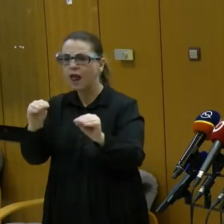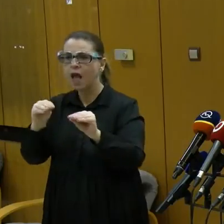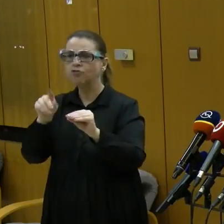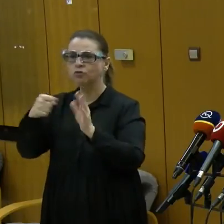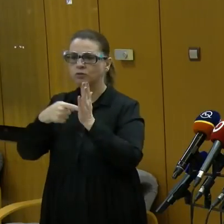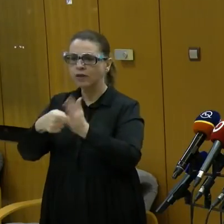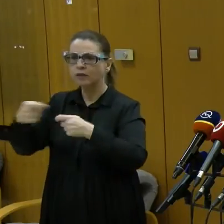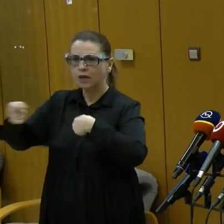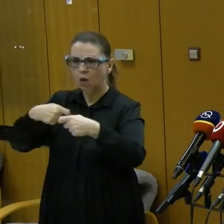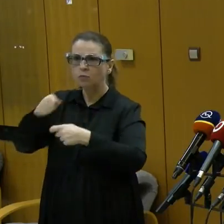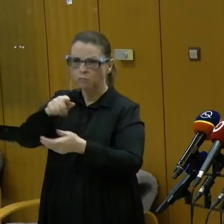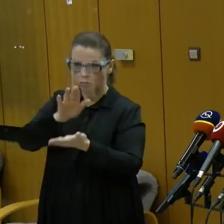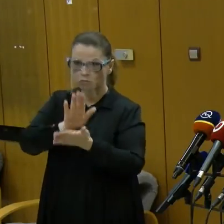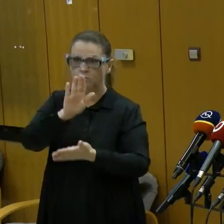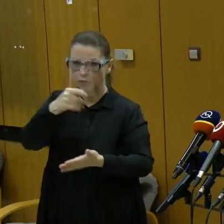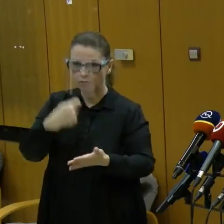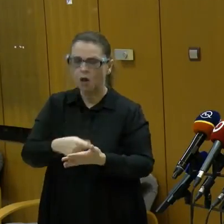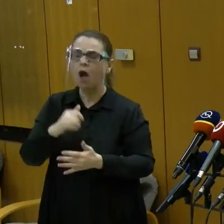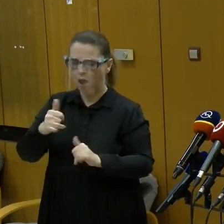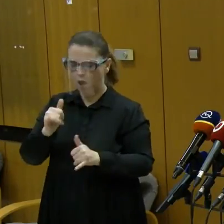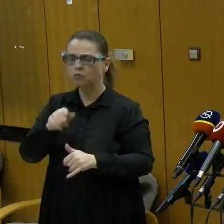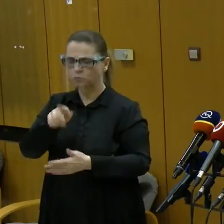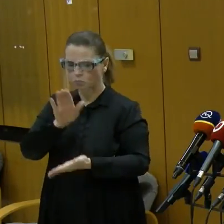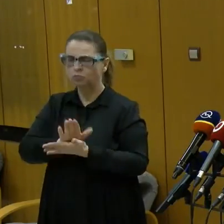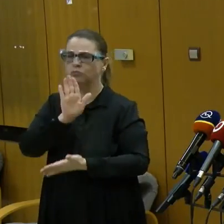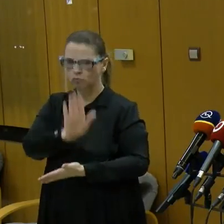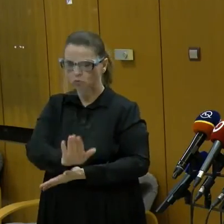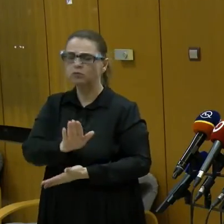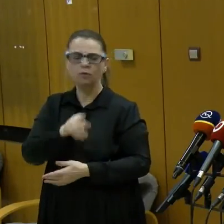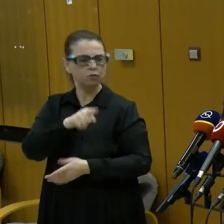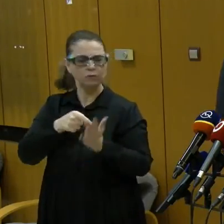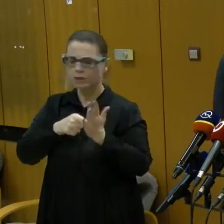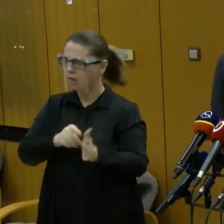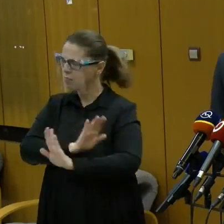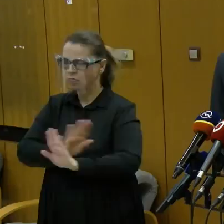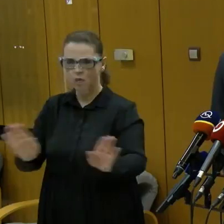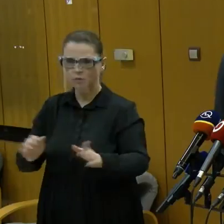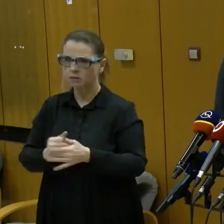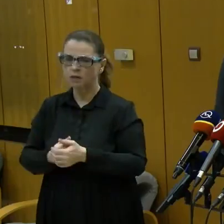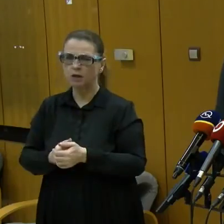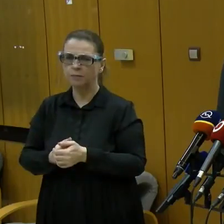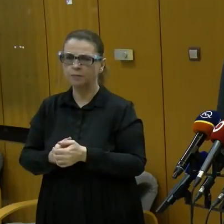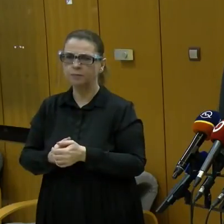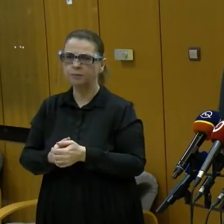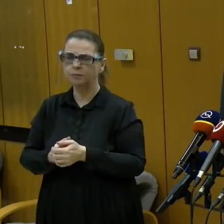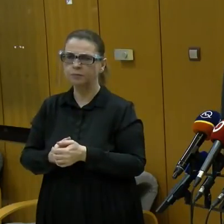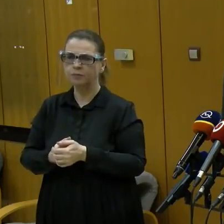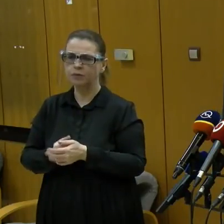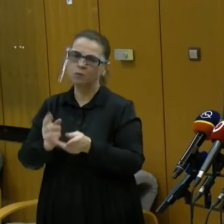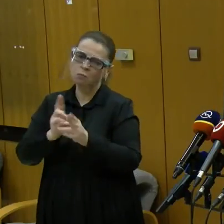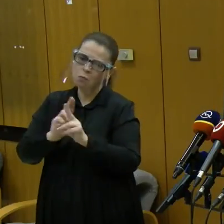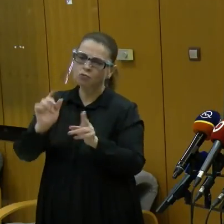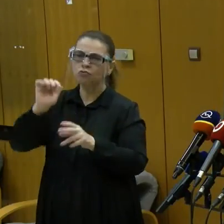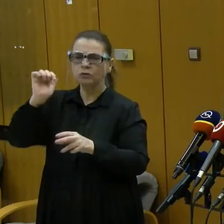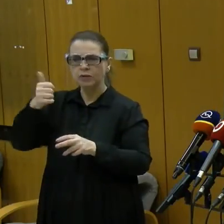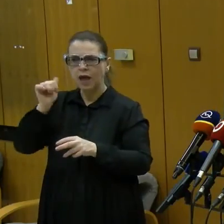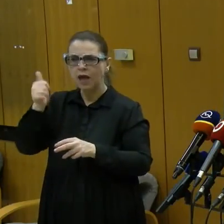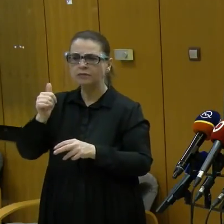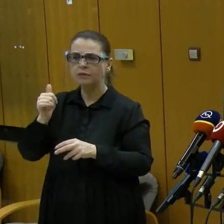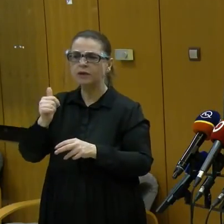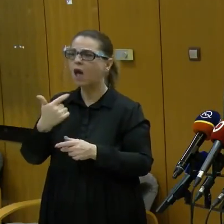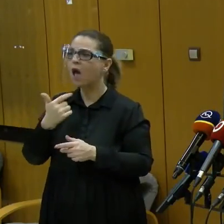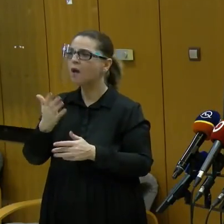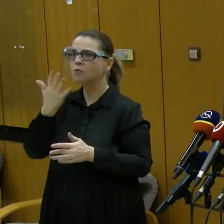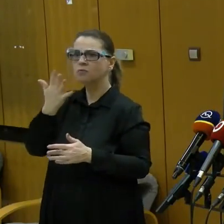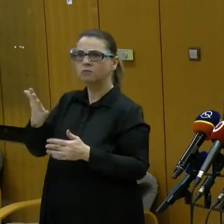podobne, to zostáva? To zostáva. To sa toho netýka. Principiálne je možné, že zajtra dojde ešte aj v zohľadom na to,